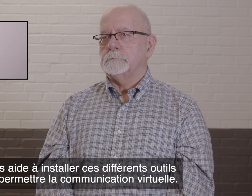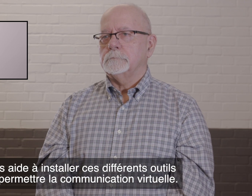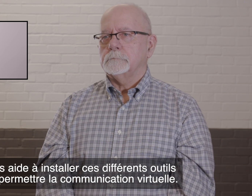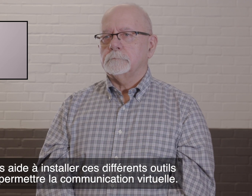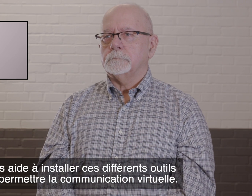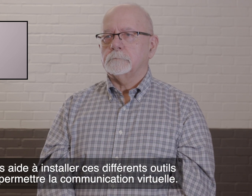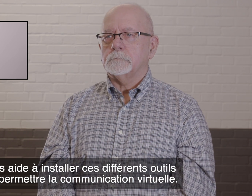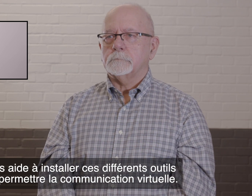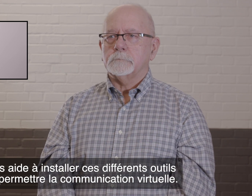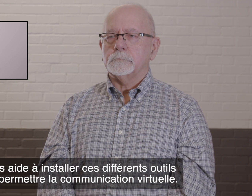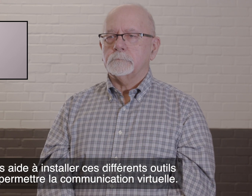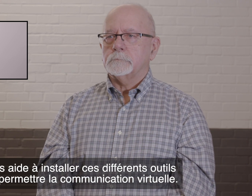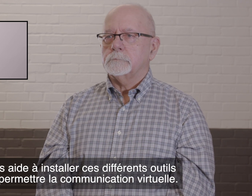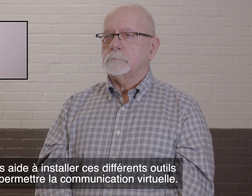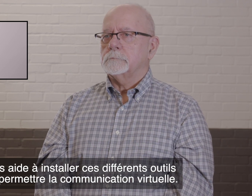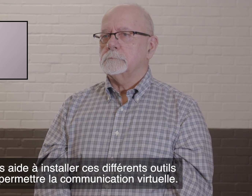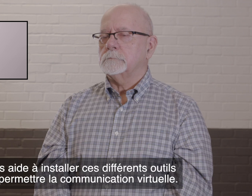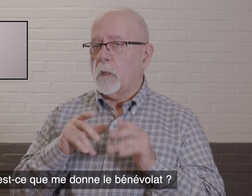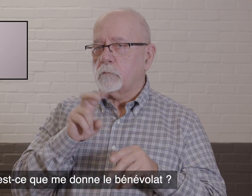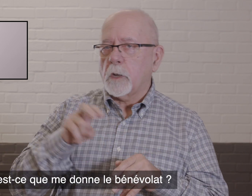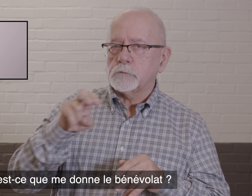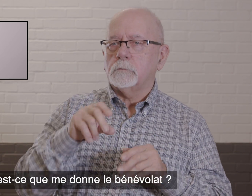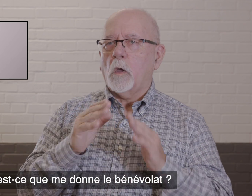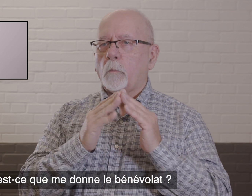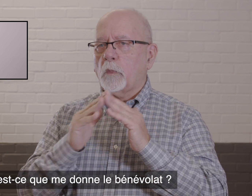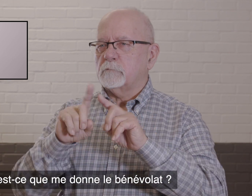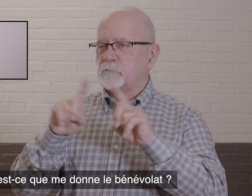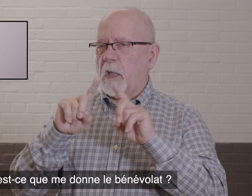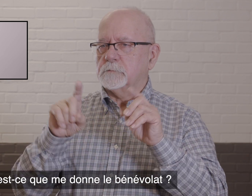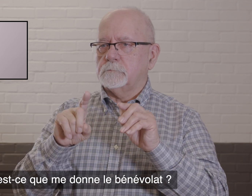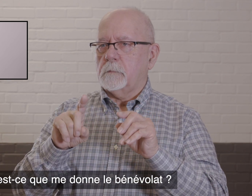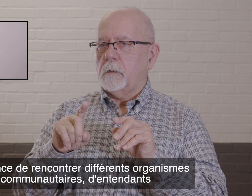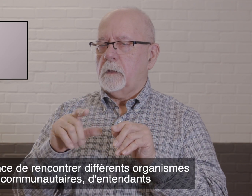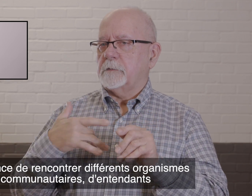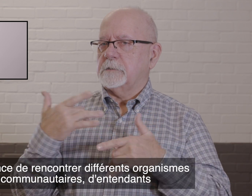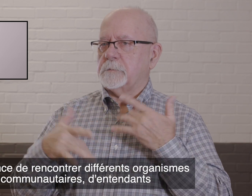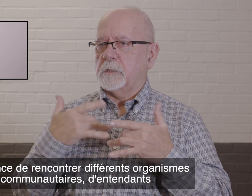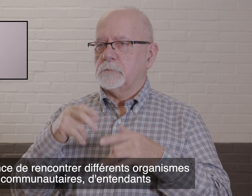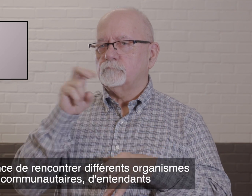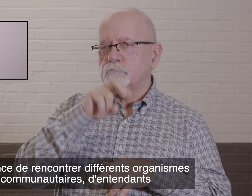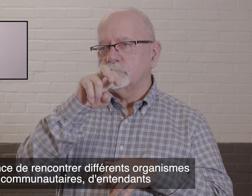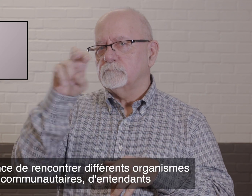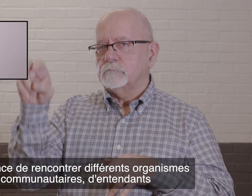outils pour permettre la communication virtuelle. Qu'est-ce que me donne le bénévolat? La chance de rencontrer